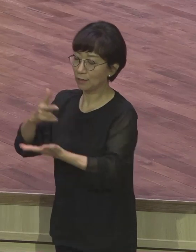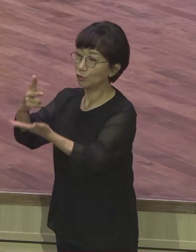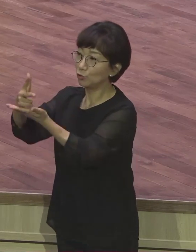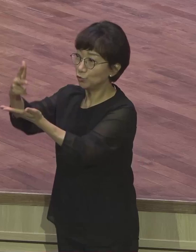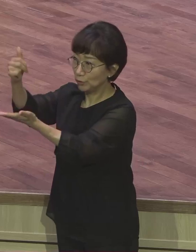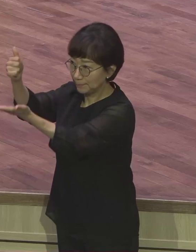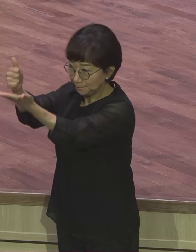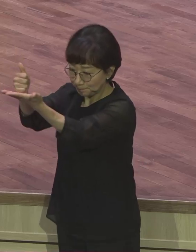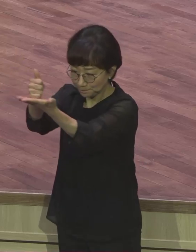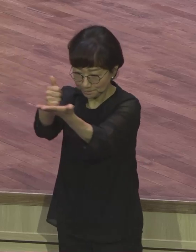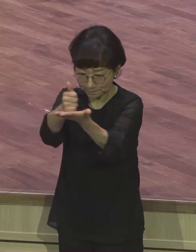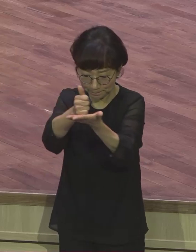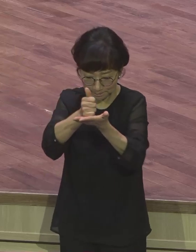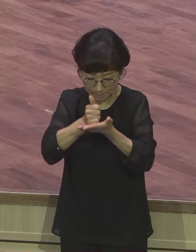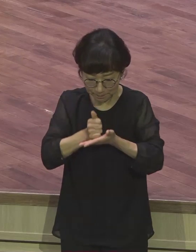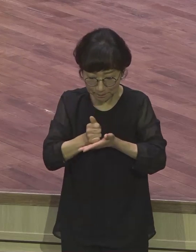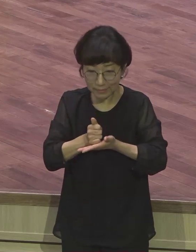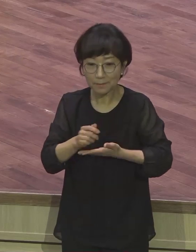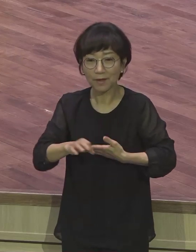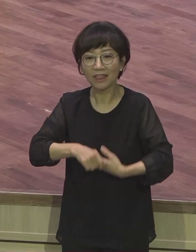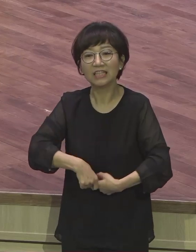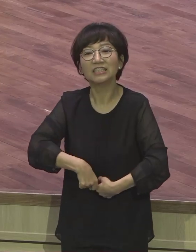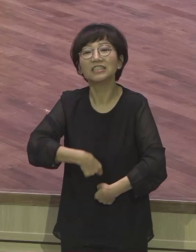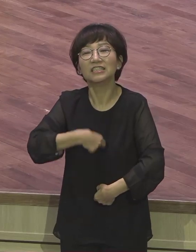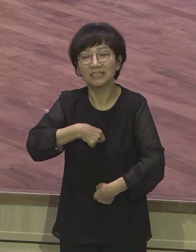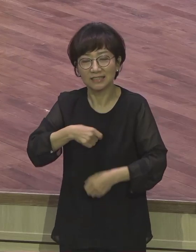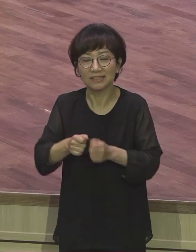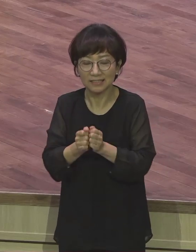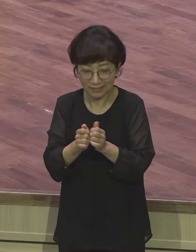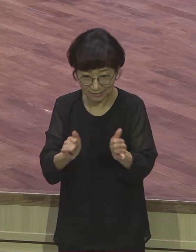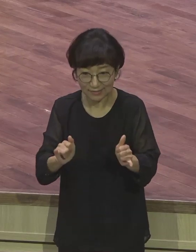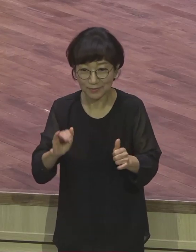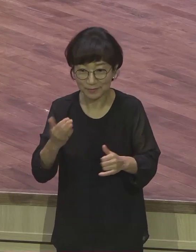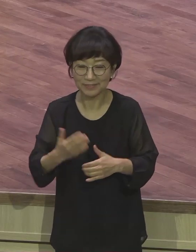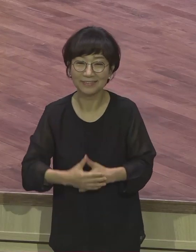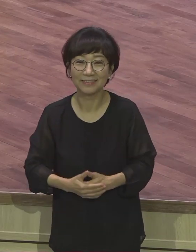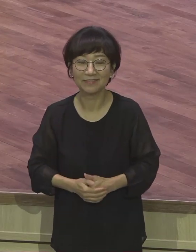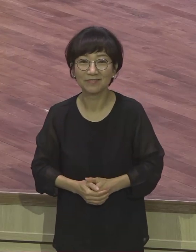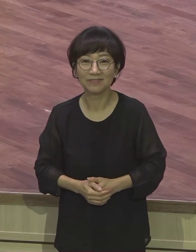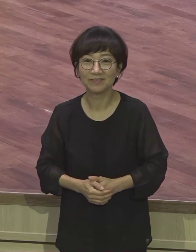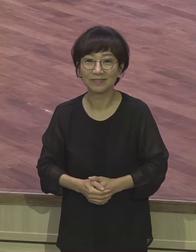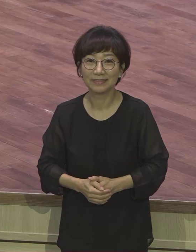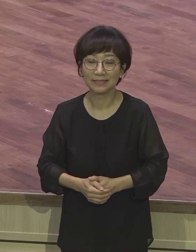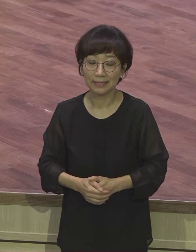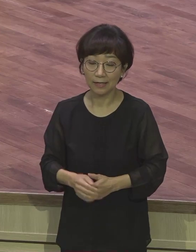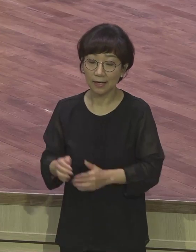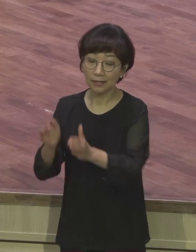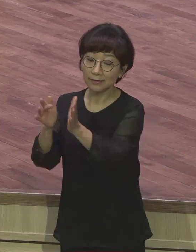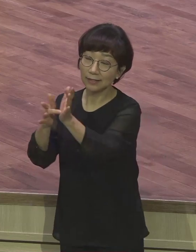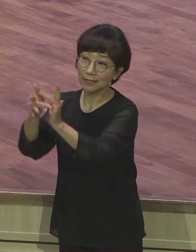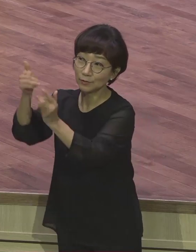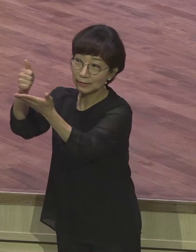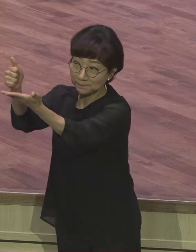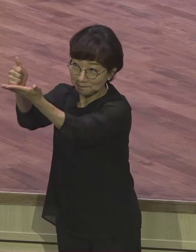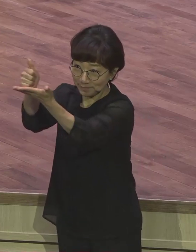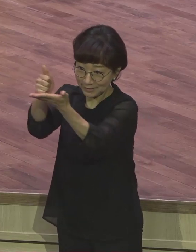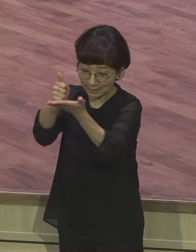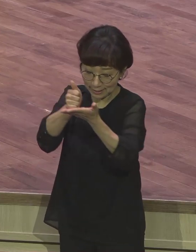어이. 한문 어이를 풀어줬습니다. 주님을 나는 모시고 산다. 위에 얻고 산다. 머리